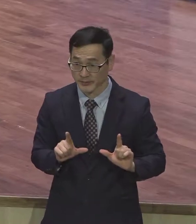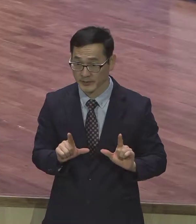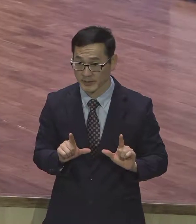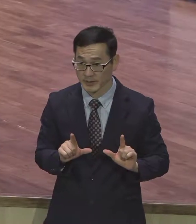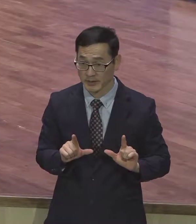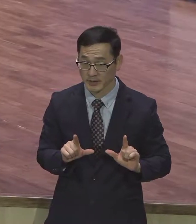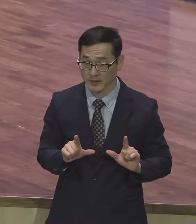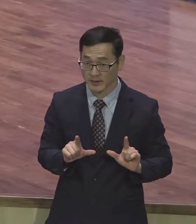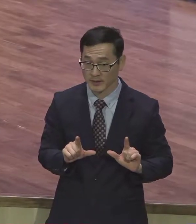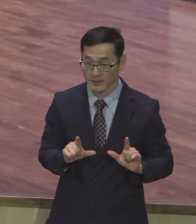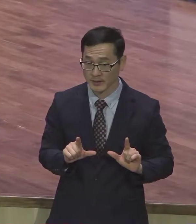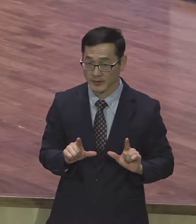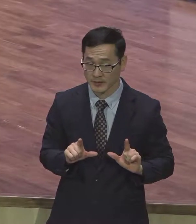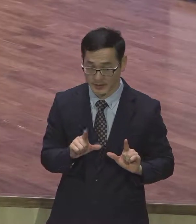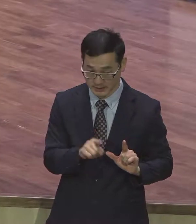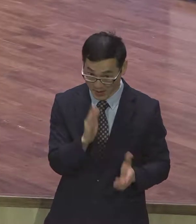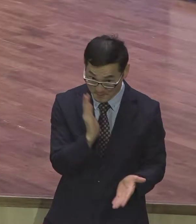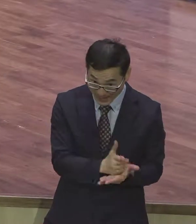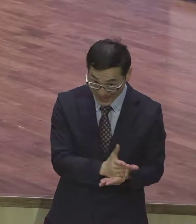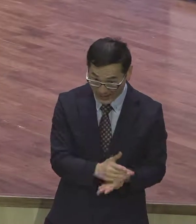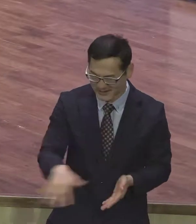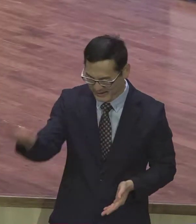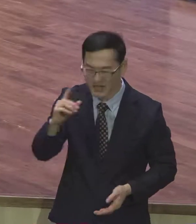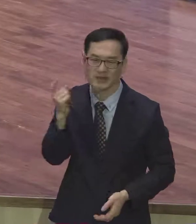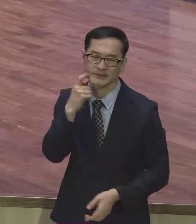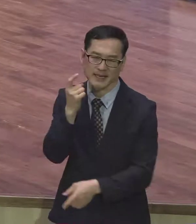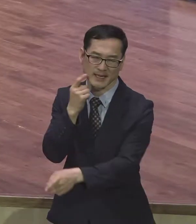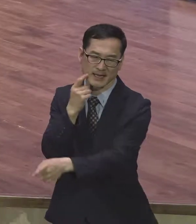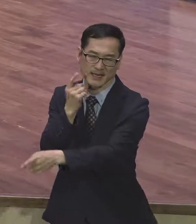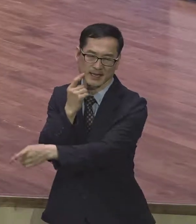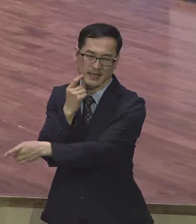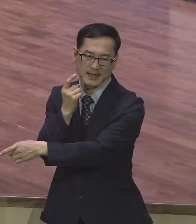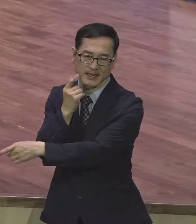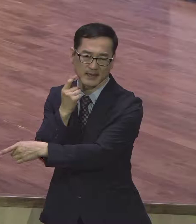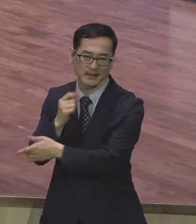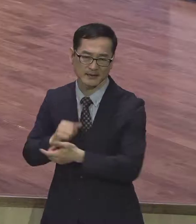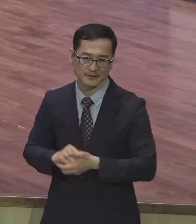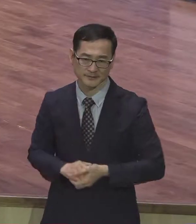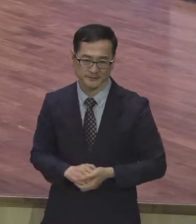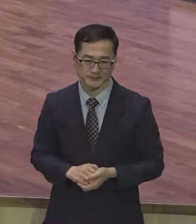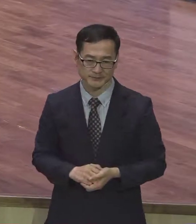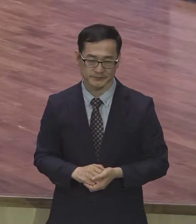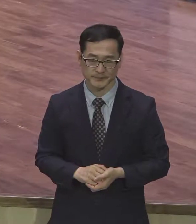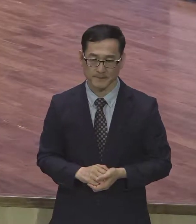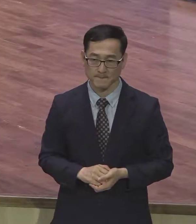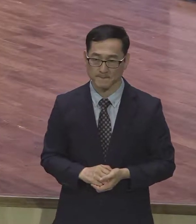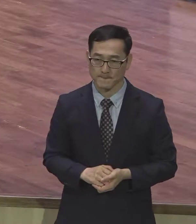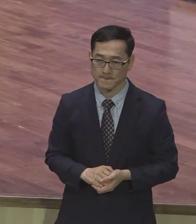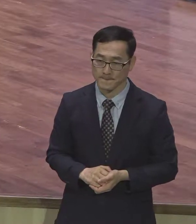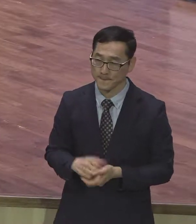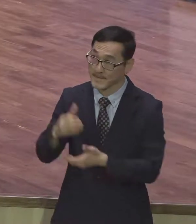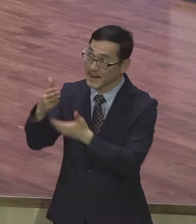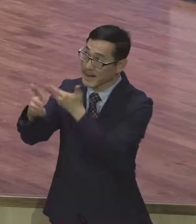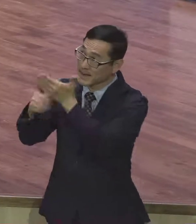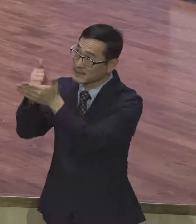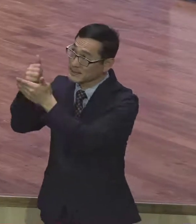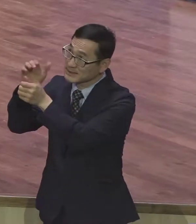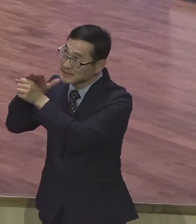돼 이거 아니고는 다 가짜예요 마음의 창물 하나님을 사랑하는 예수 거시를 통해서 받은